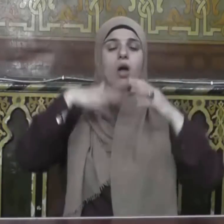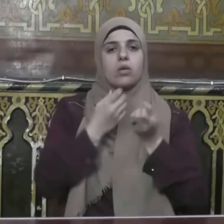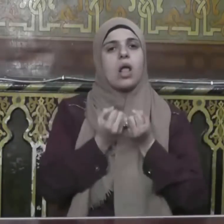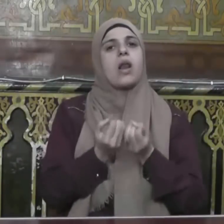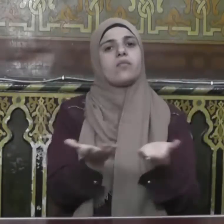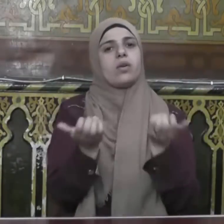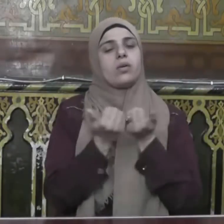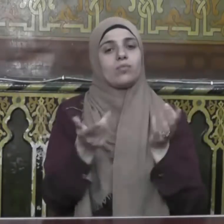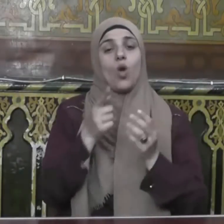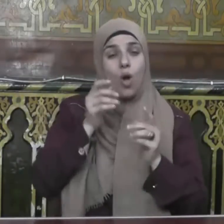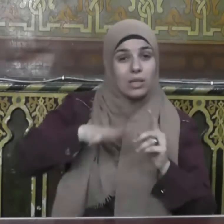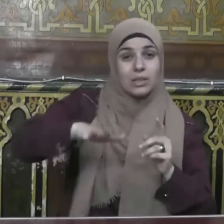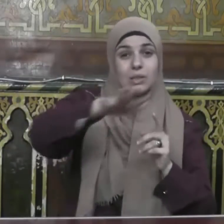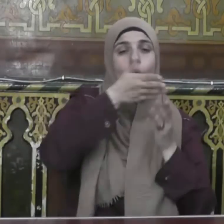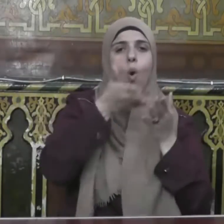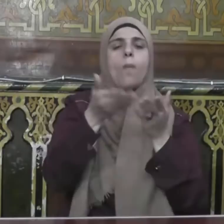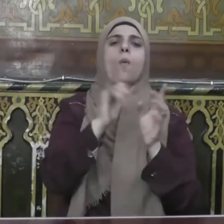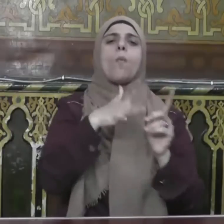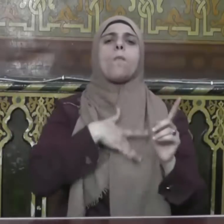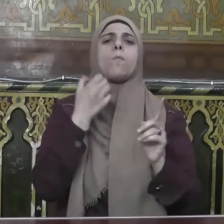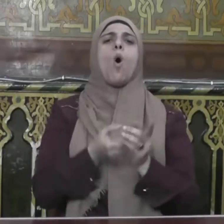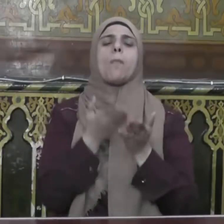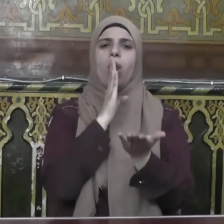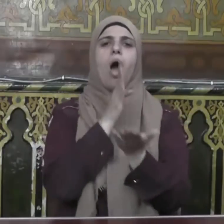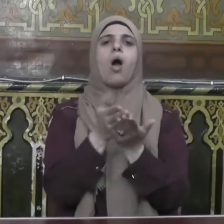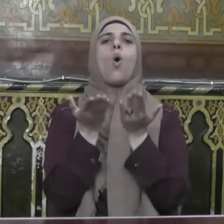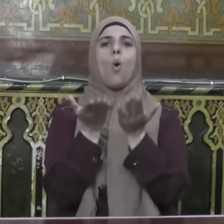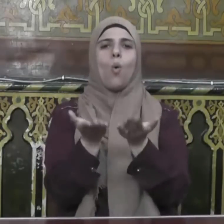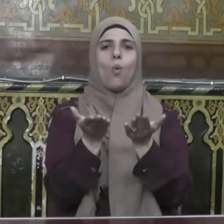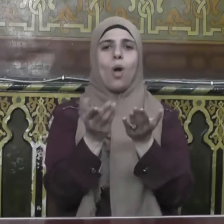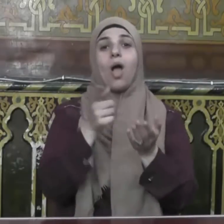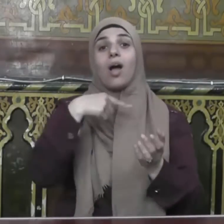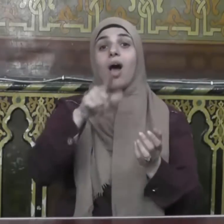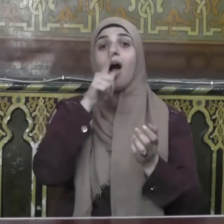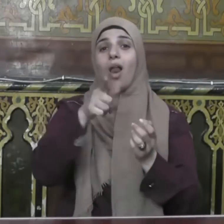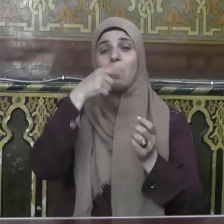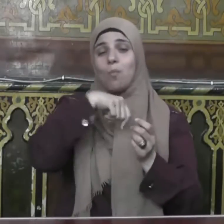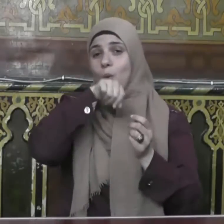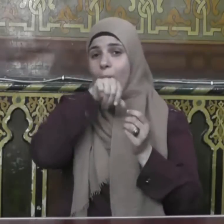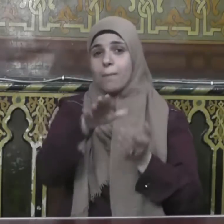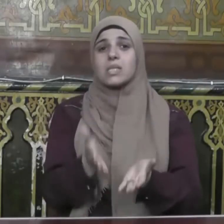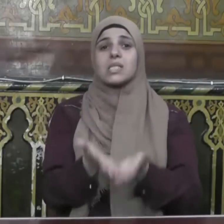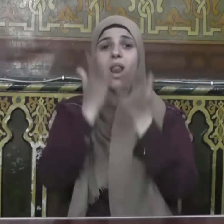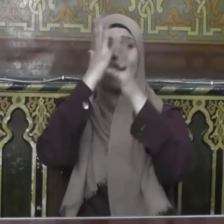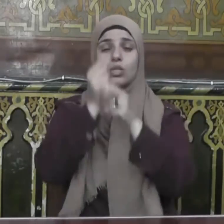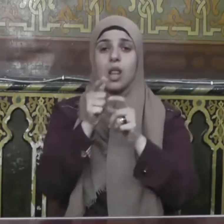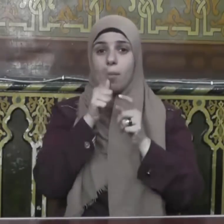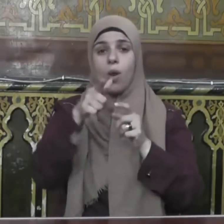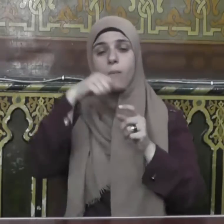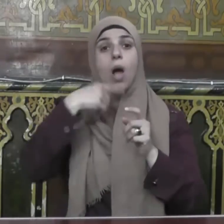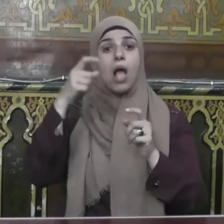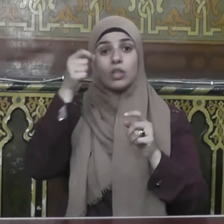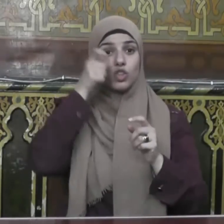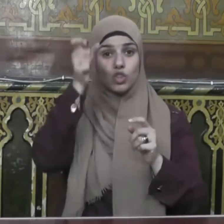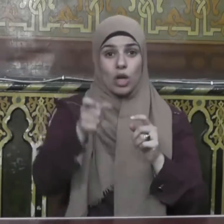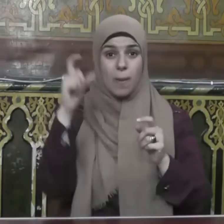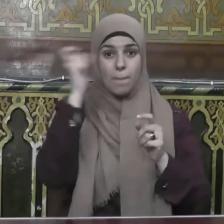أولئك هم المؤمنون حقا ويقول صلى الله عليه وسلم المسلم من سلم